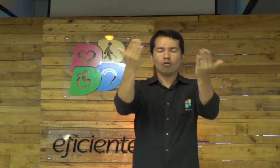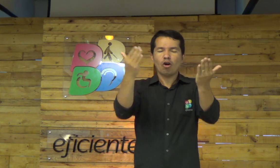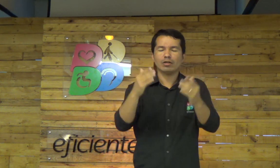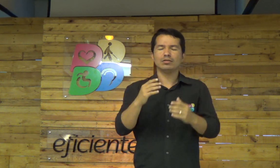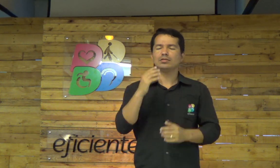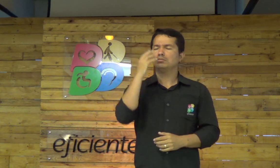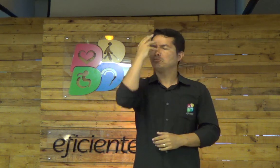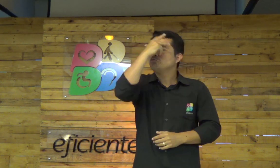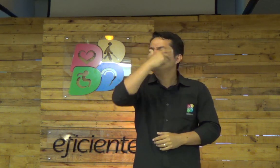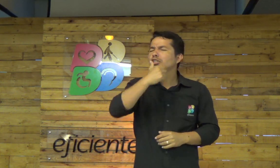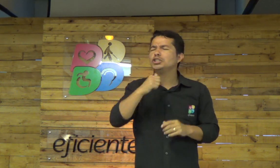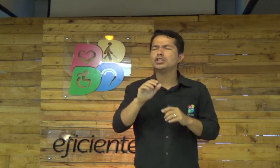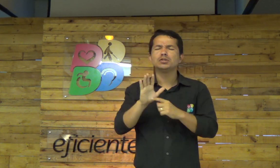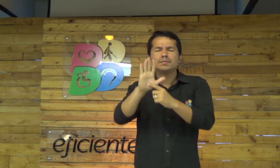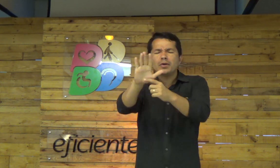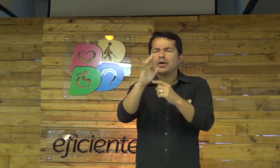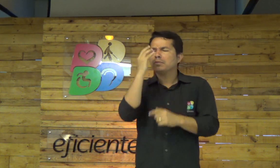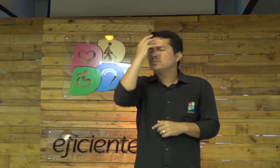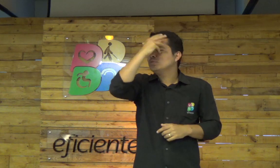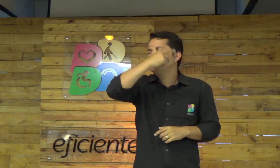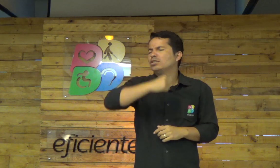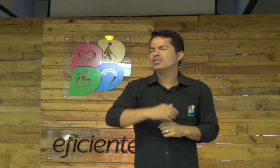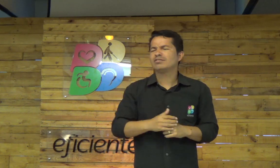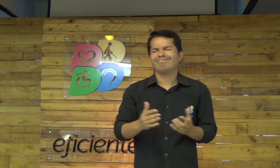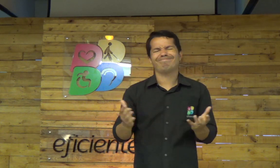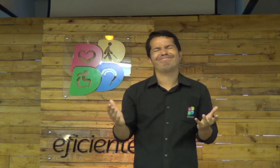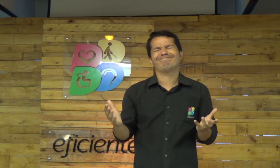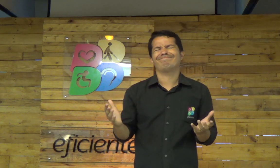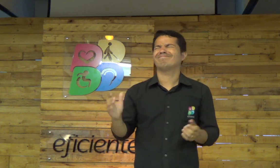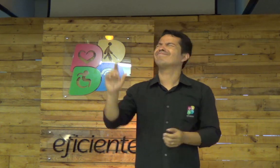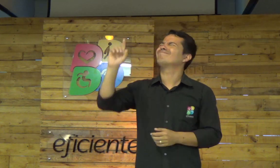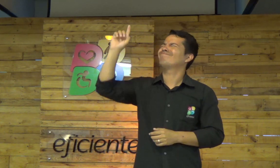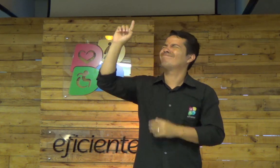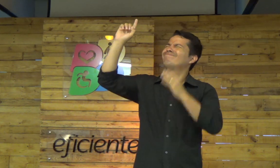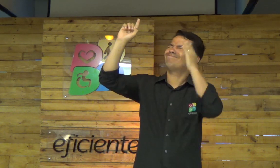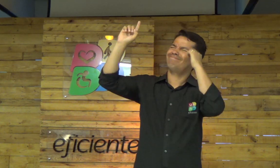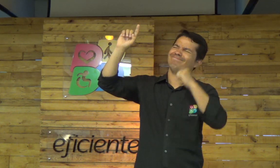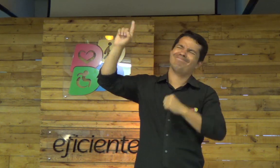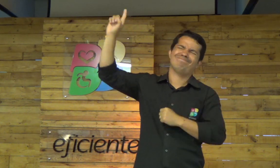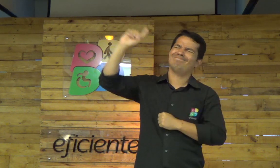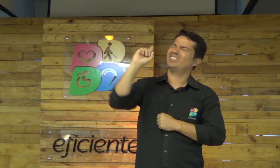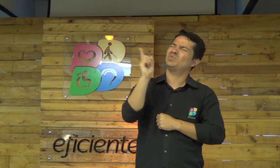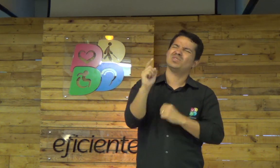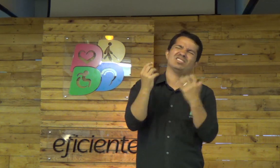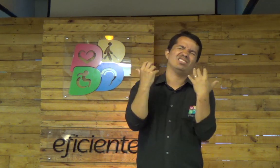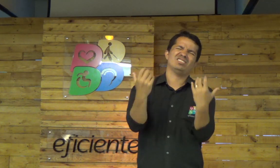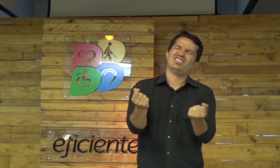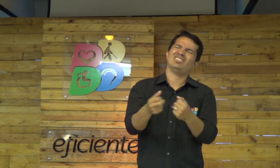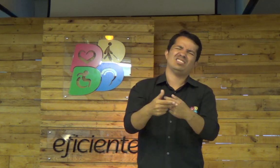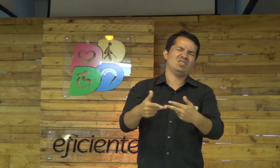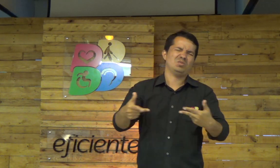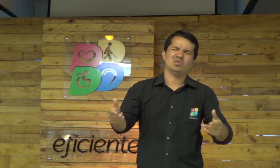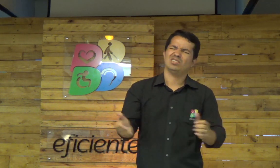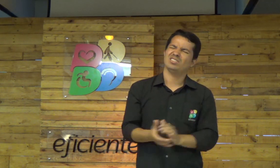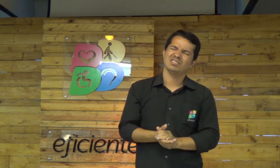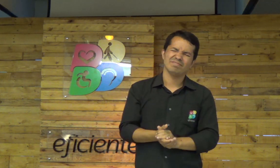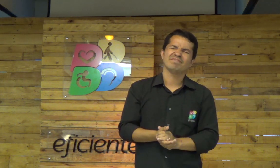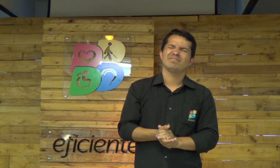Dentro do seu interior há falsidade. Fora, parece ser tudo bonito, mas Deus conhece